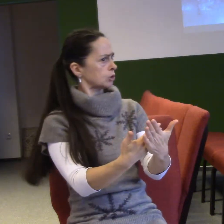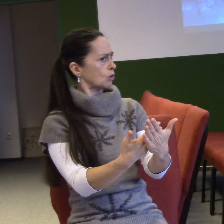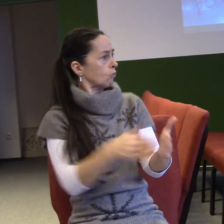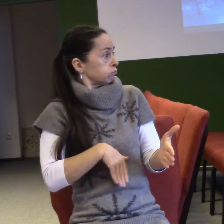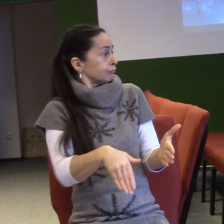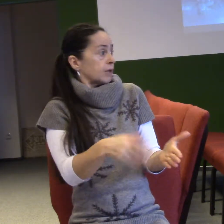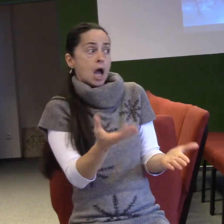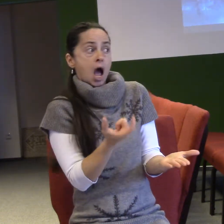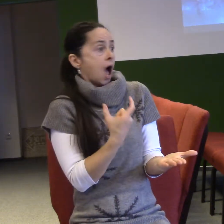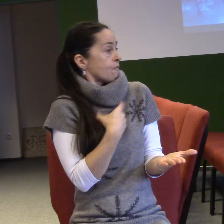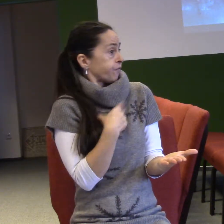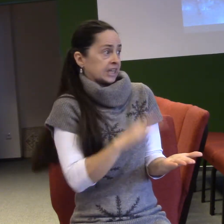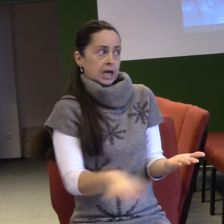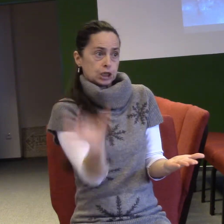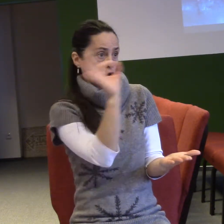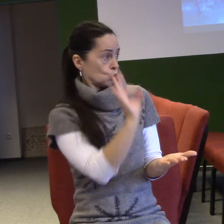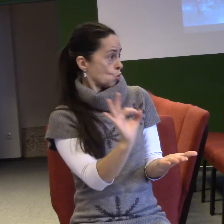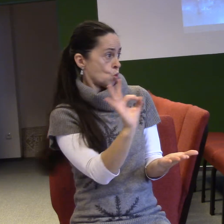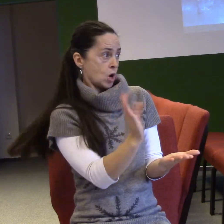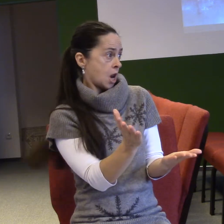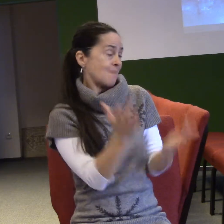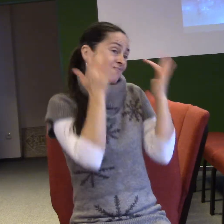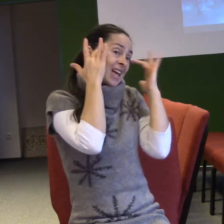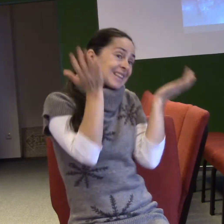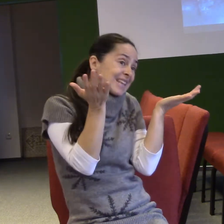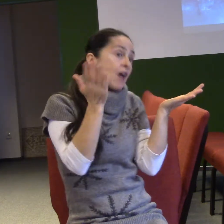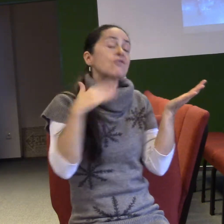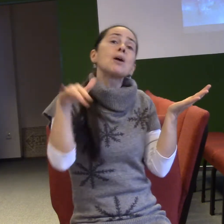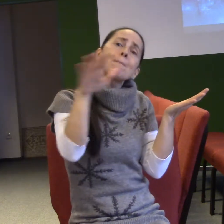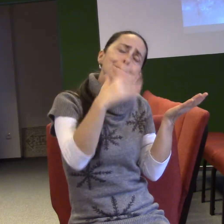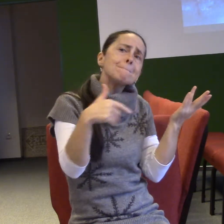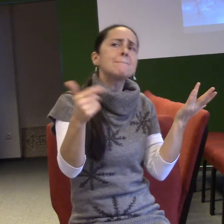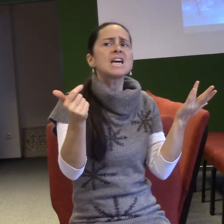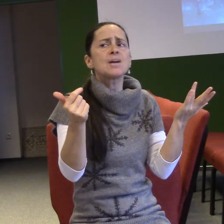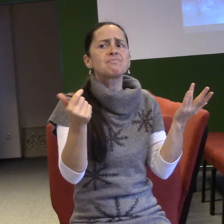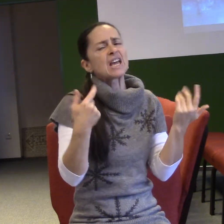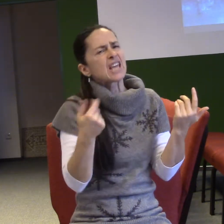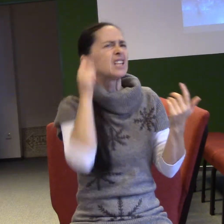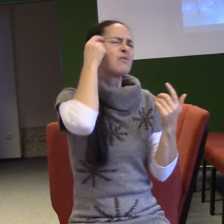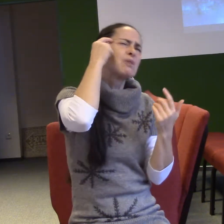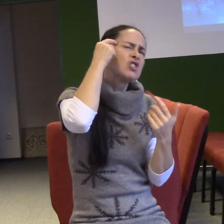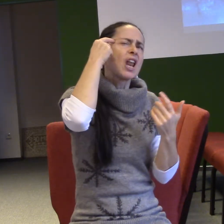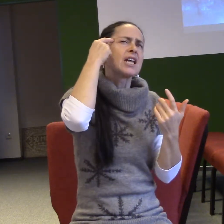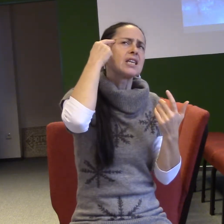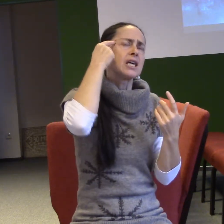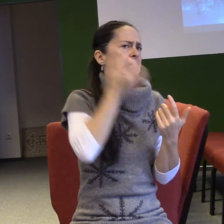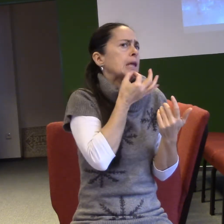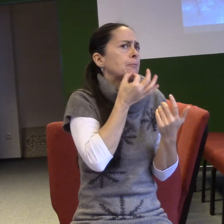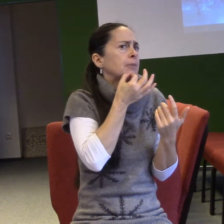A nevím, někdy v našem myšlení je taková zkratka, že když jsi věřící,